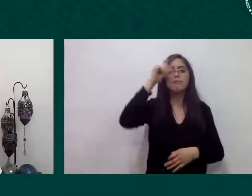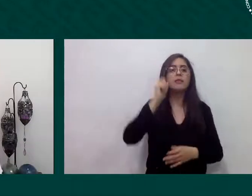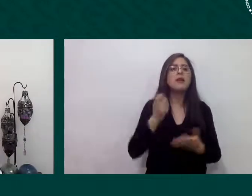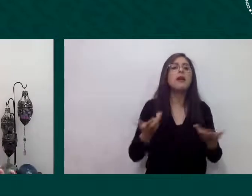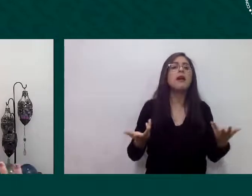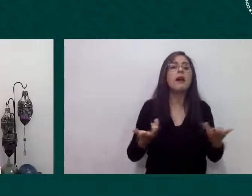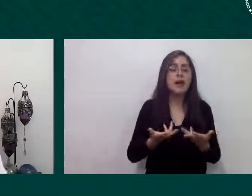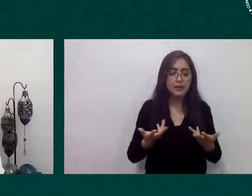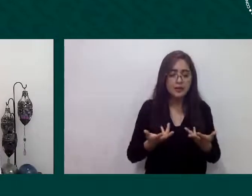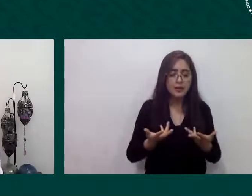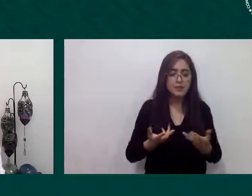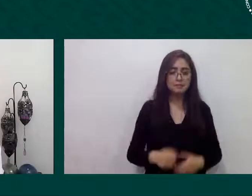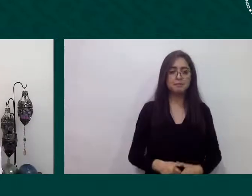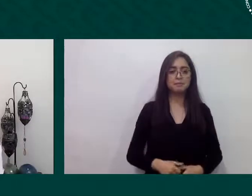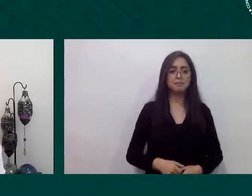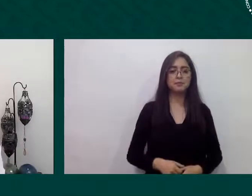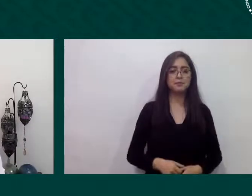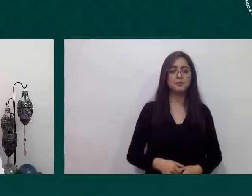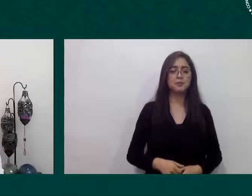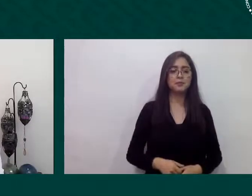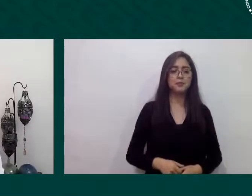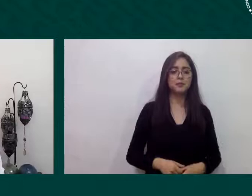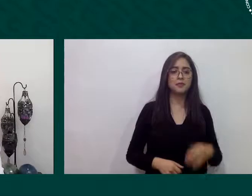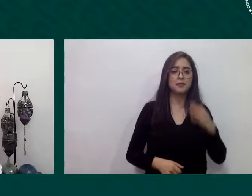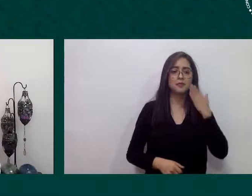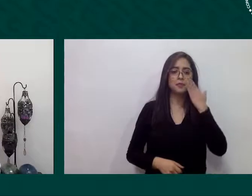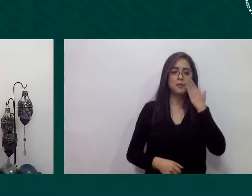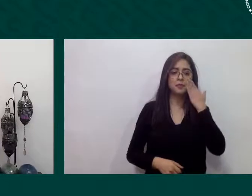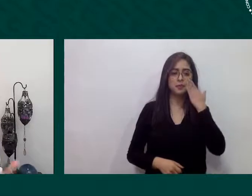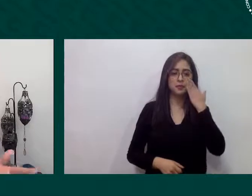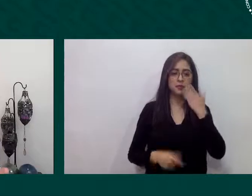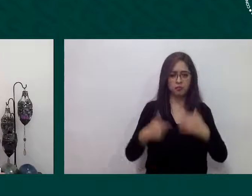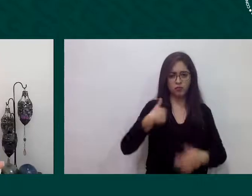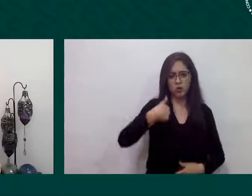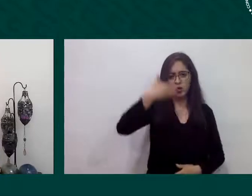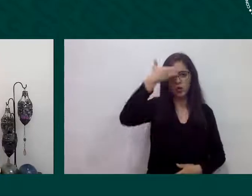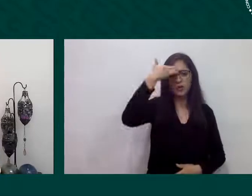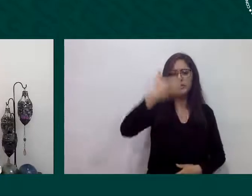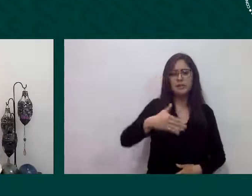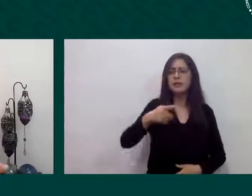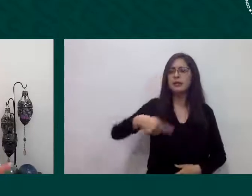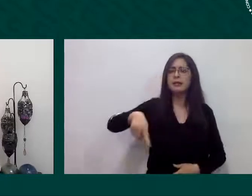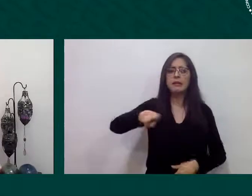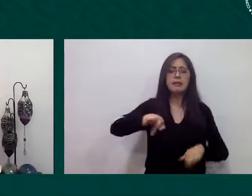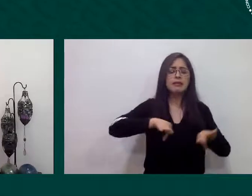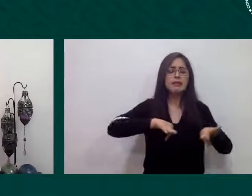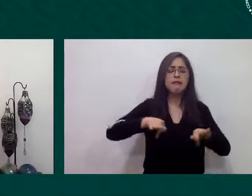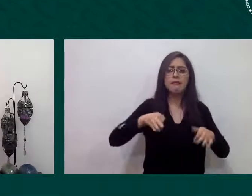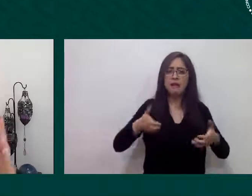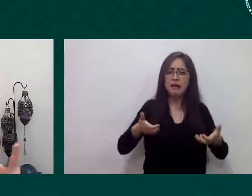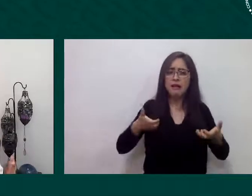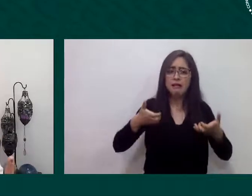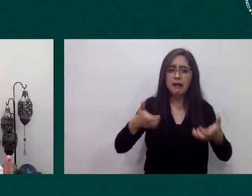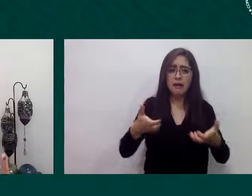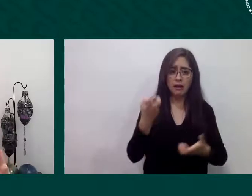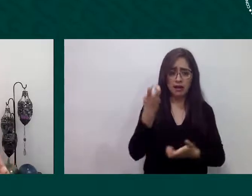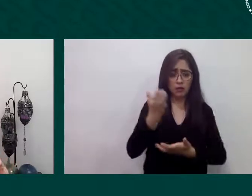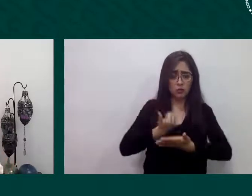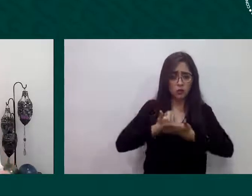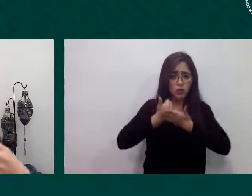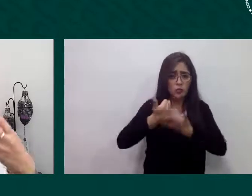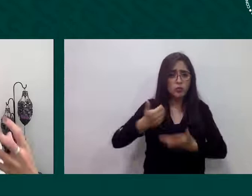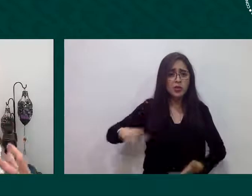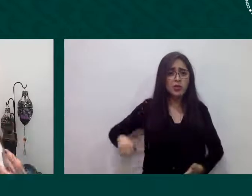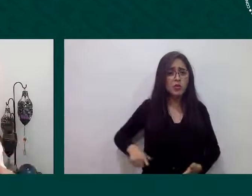deseable para para los gobiernos para las ciudades no obstante es una realidad pero de qué manera podemos entonces